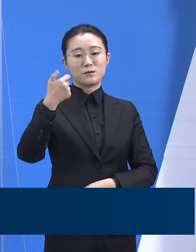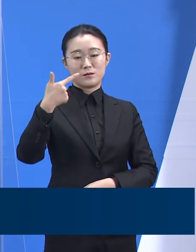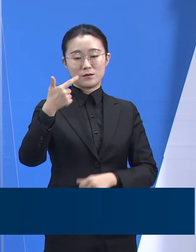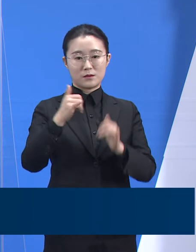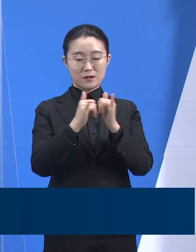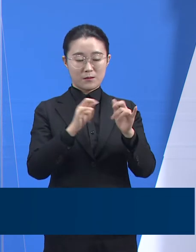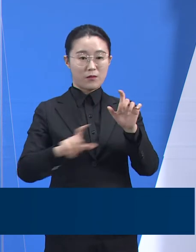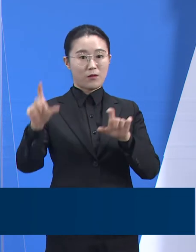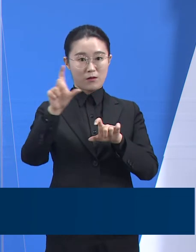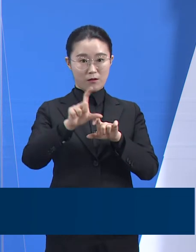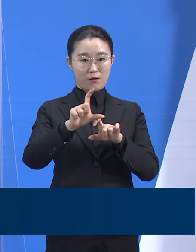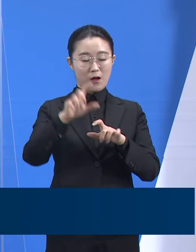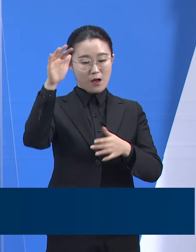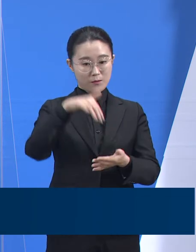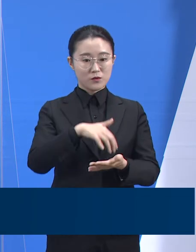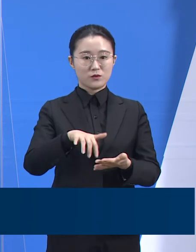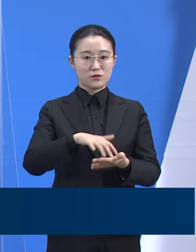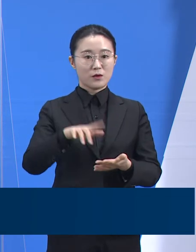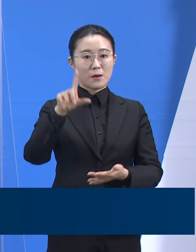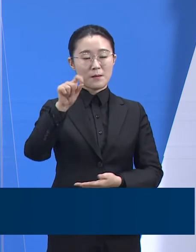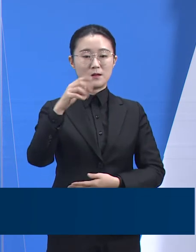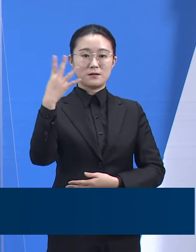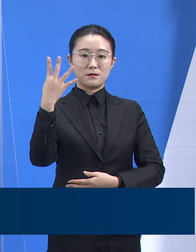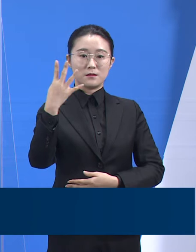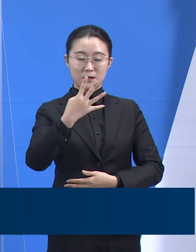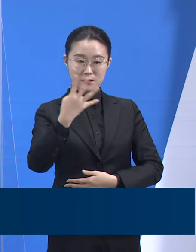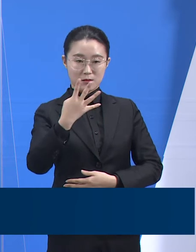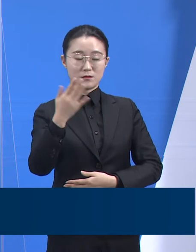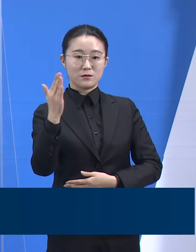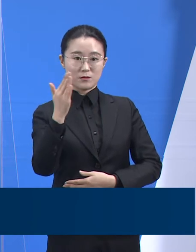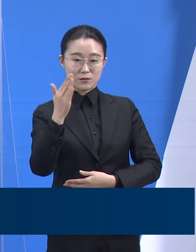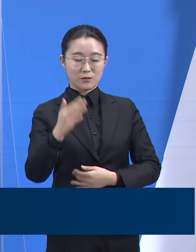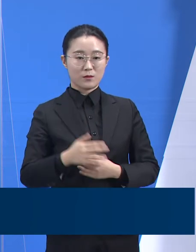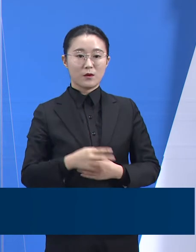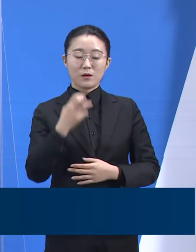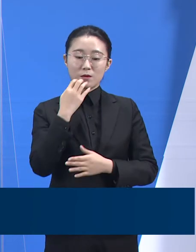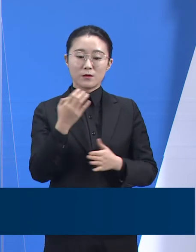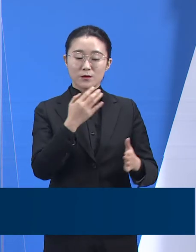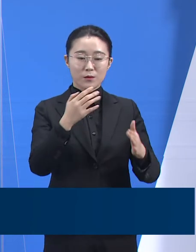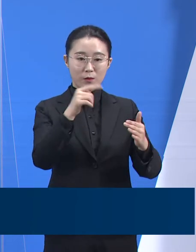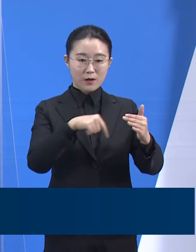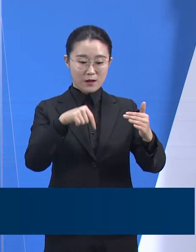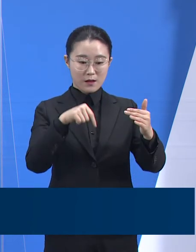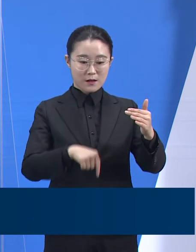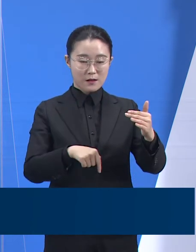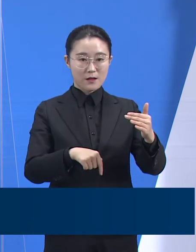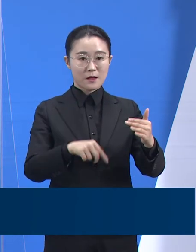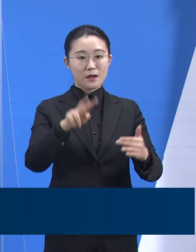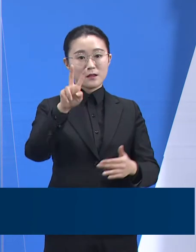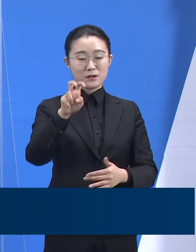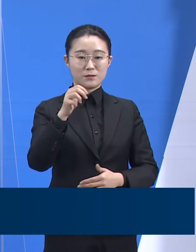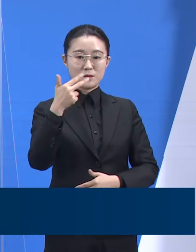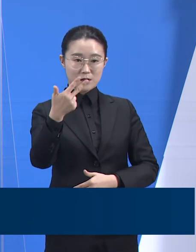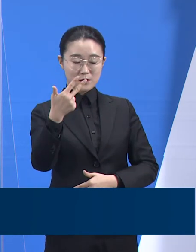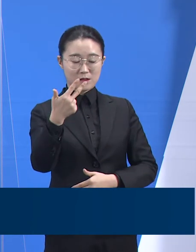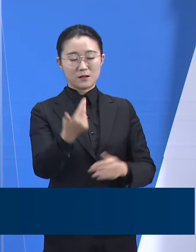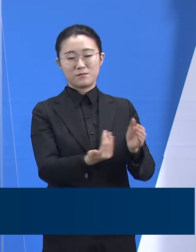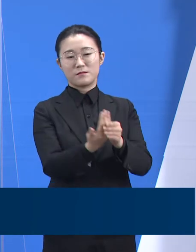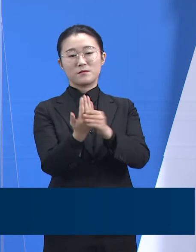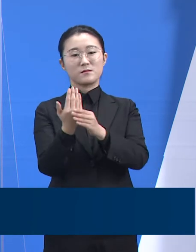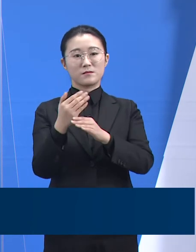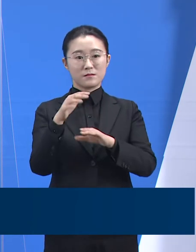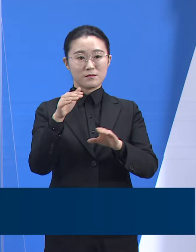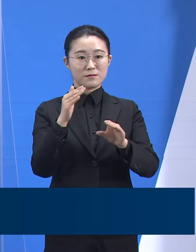,949명으로 도내 27개 시군에서 확진자가 발생했습니다. 국내 발생